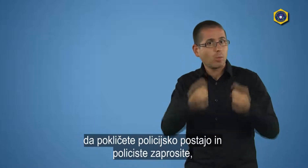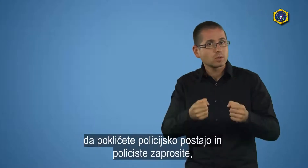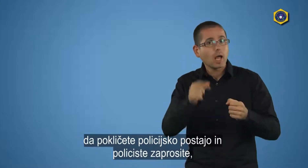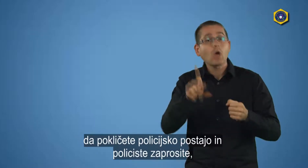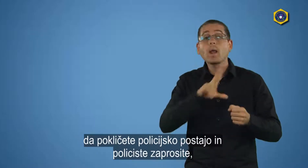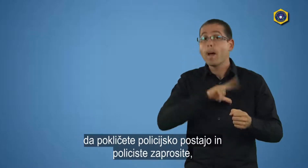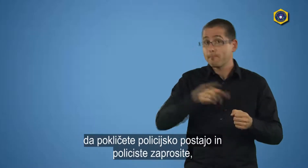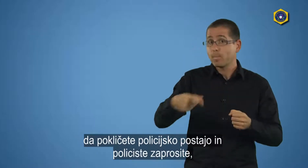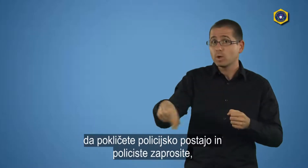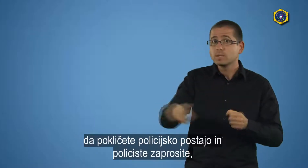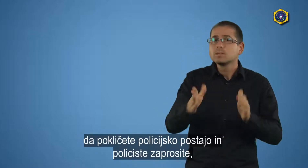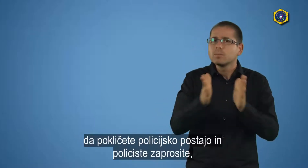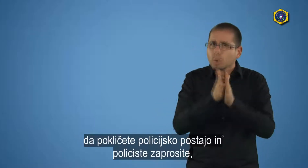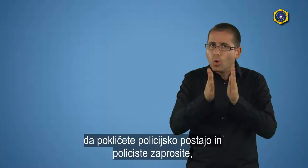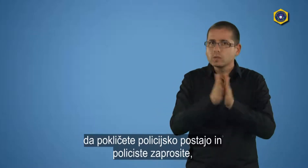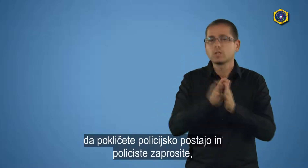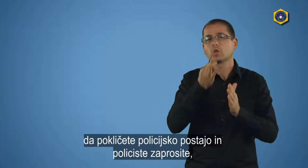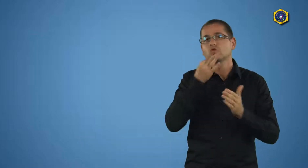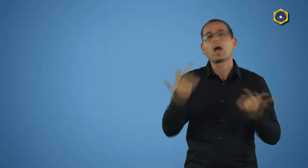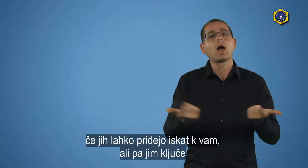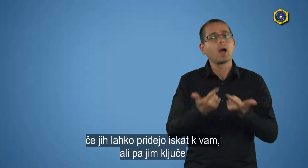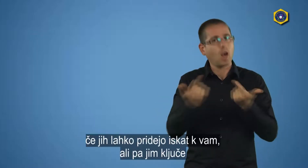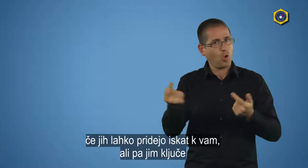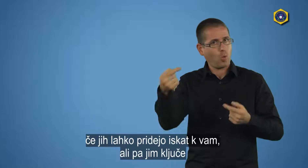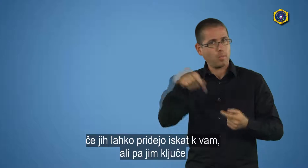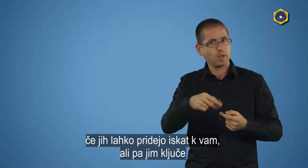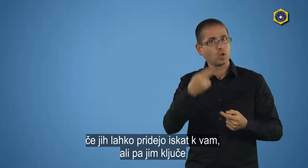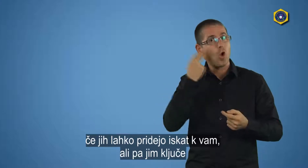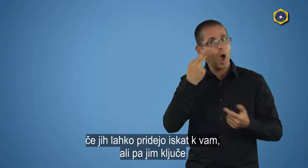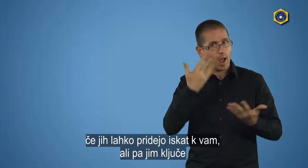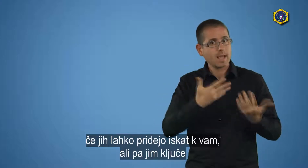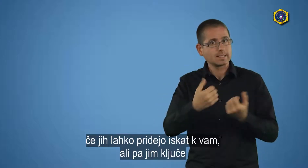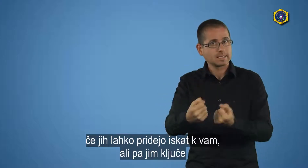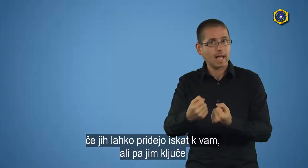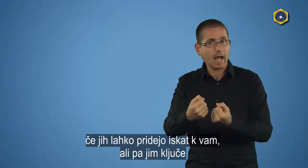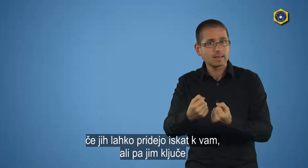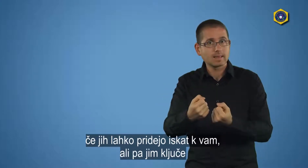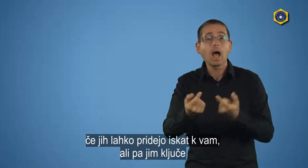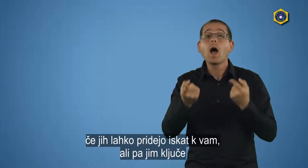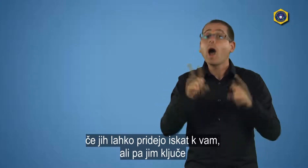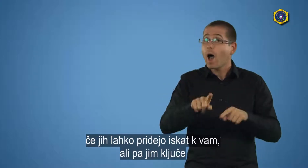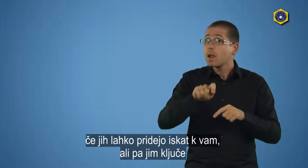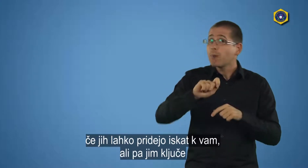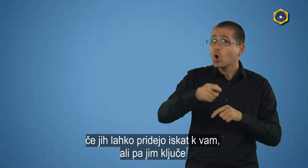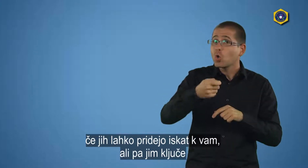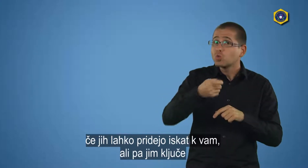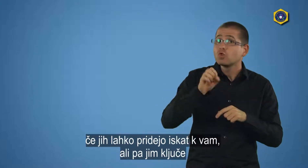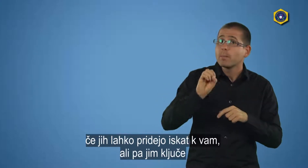jih lahko pridejo iskati k vam ali pa jim ključe pošljite po pošti z opisom kraja, kjer ste jih našli.